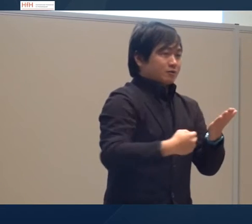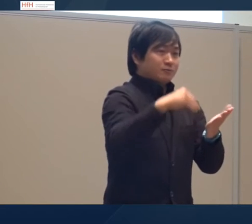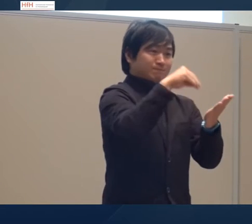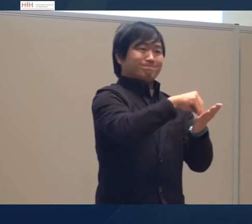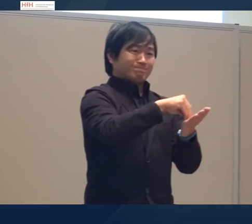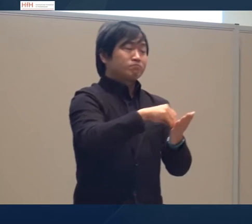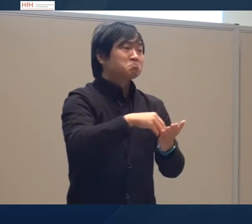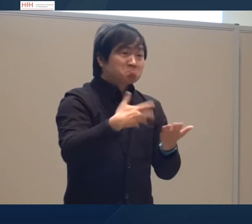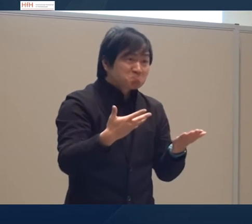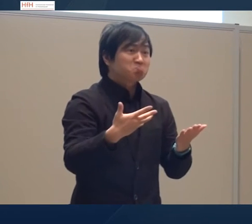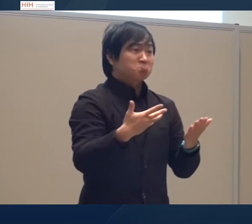Sprachdaten erhoben.